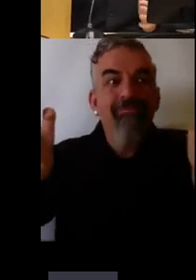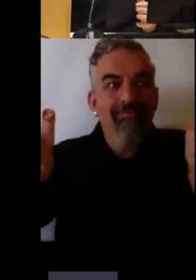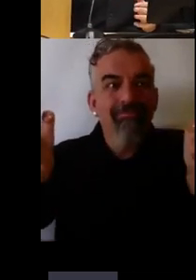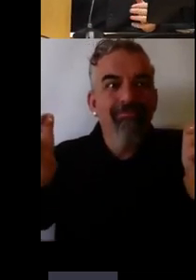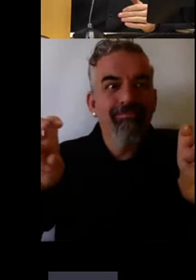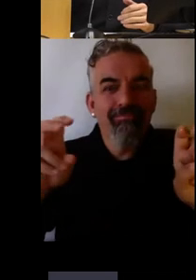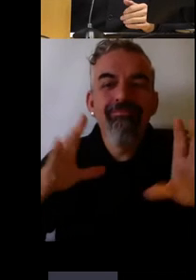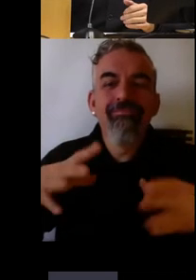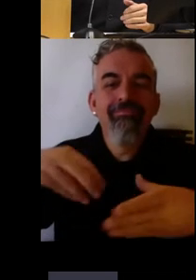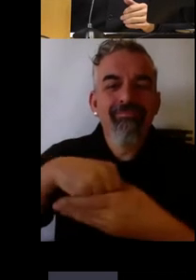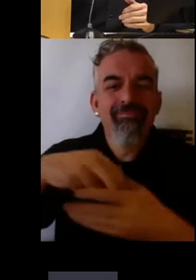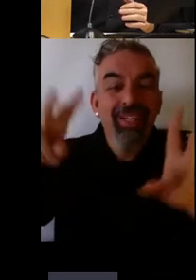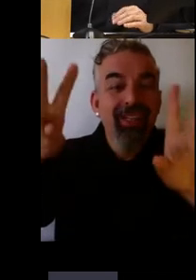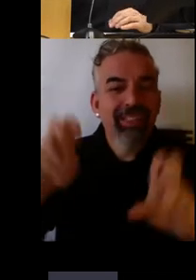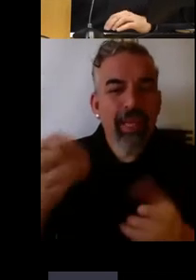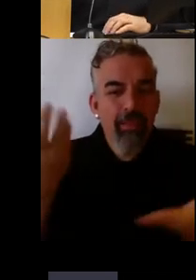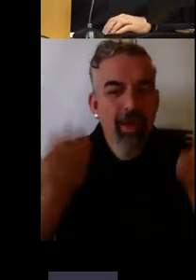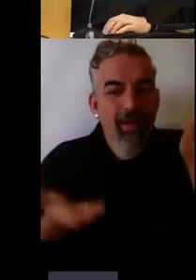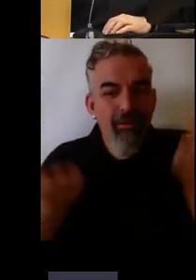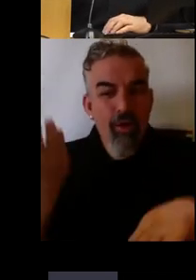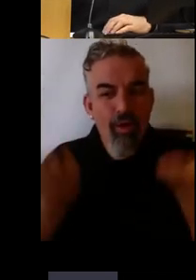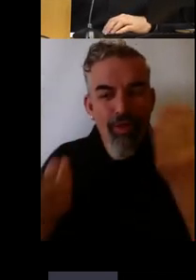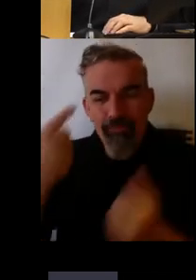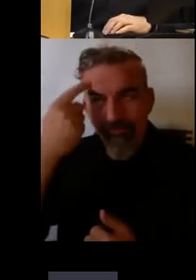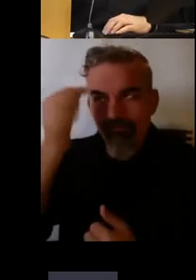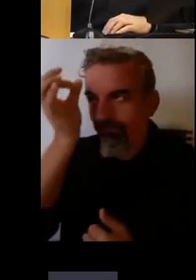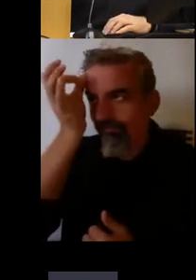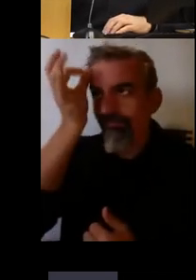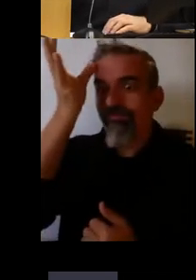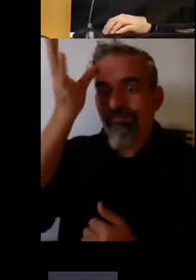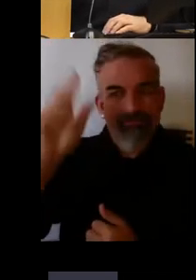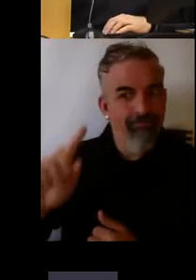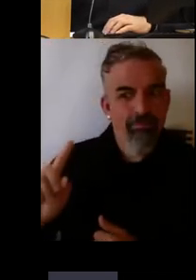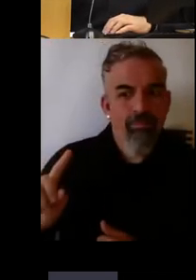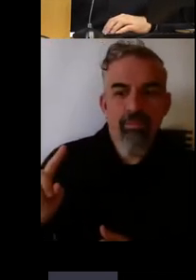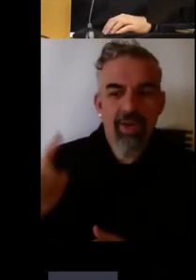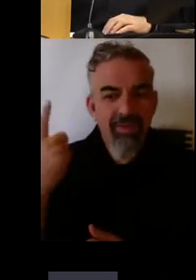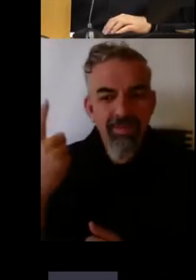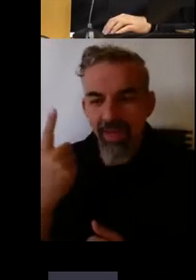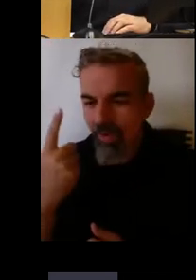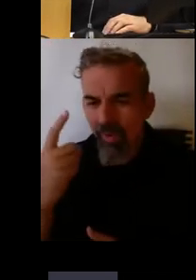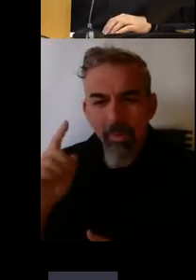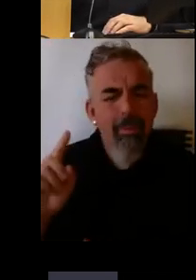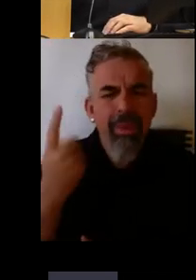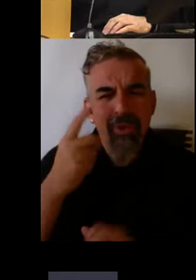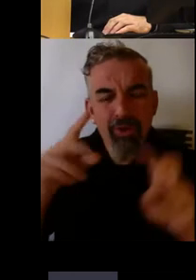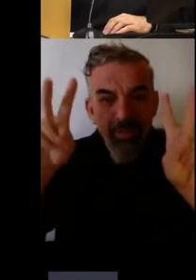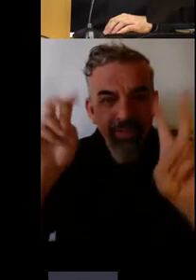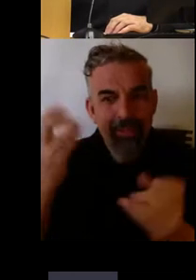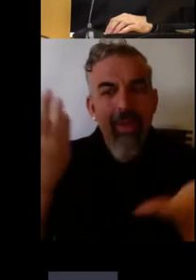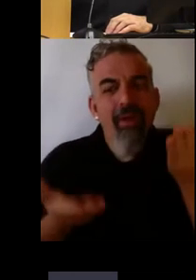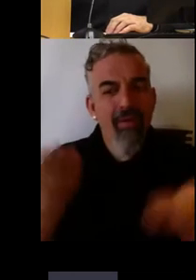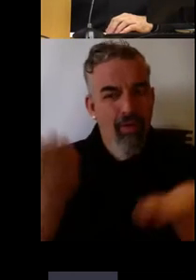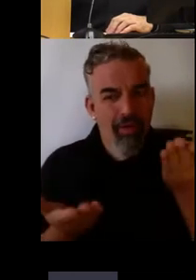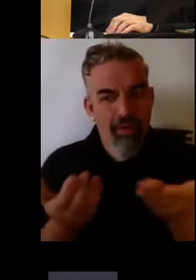el tema de la evaluación fue lo primero que se me vino a la cabeza, fue lo primero que planteamos desde el centro.